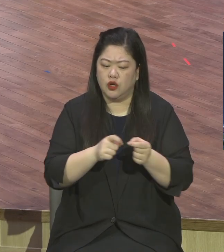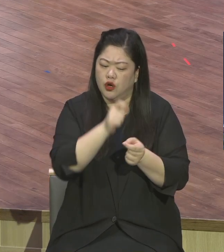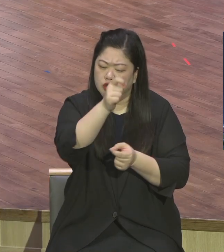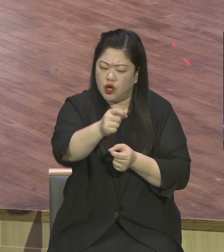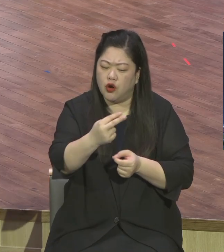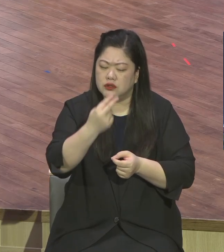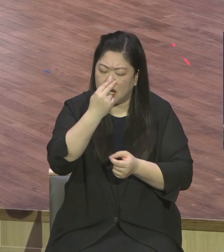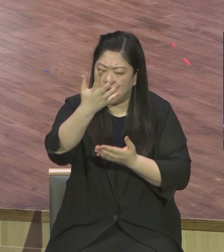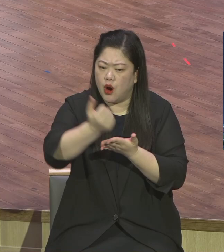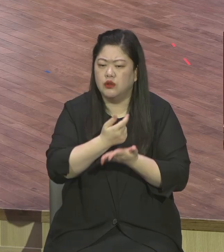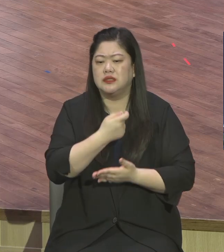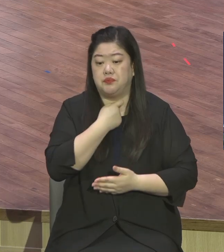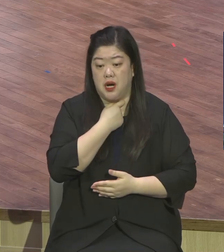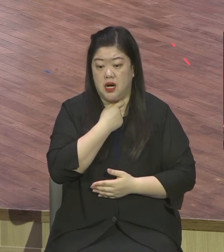문제였어요. 하나 딱 걸려있었어요.